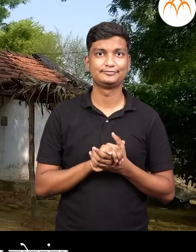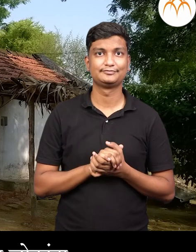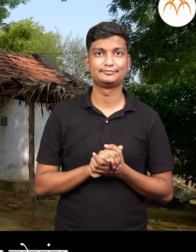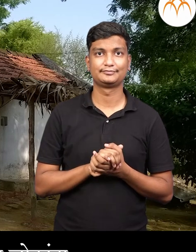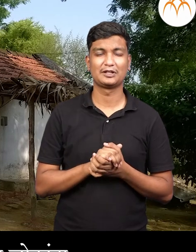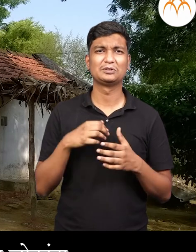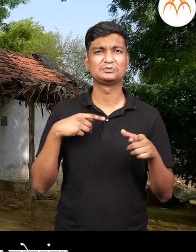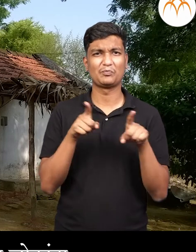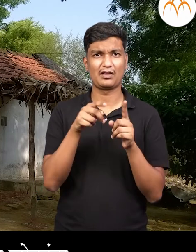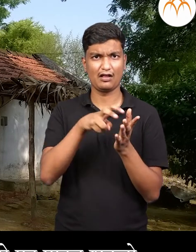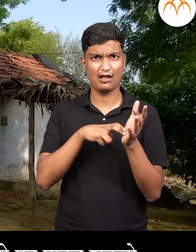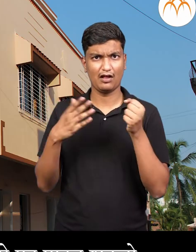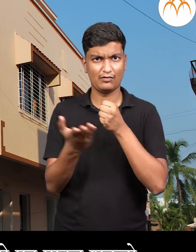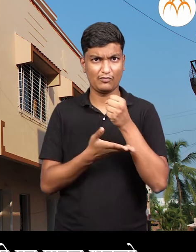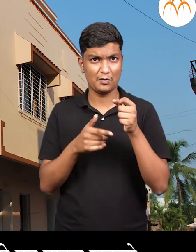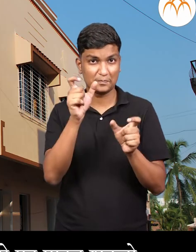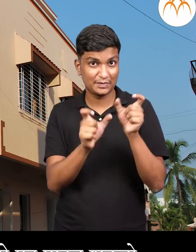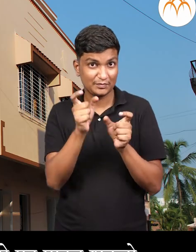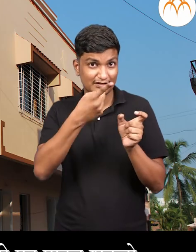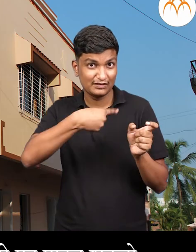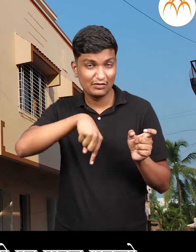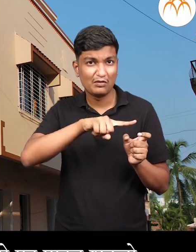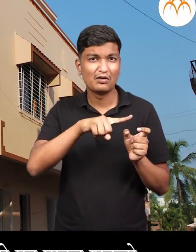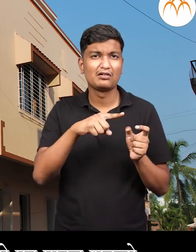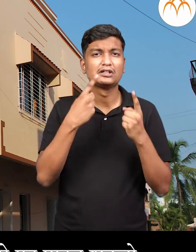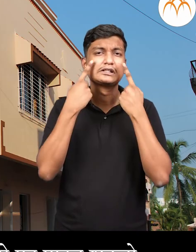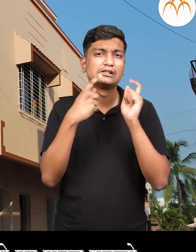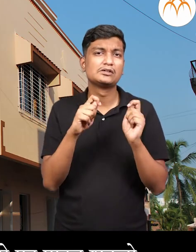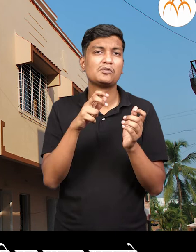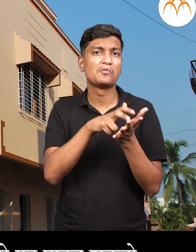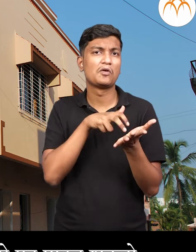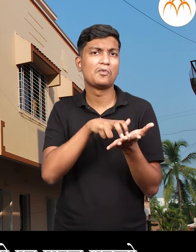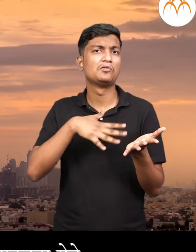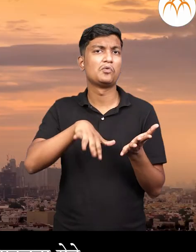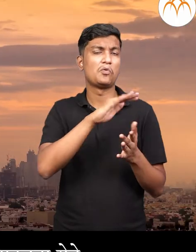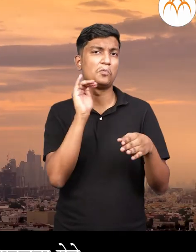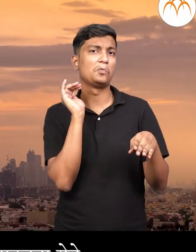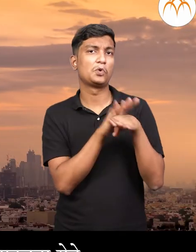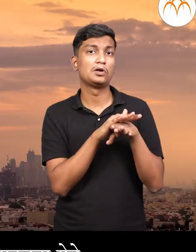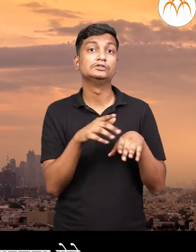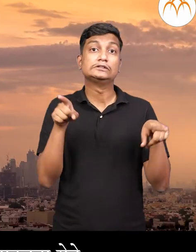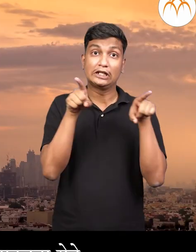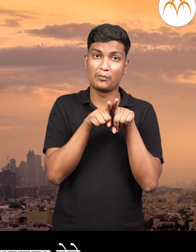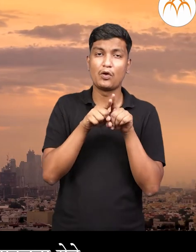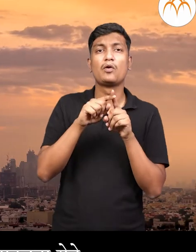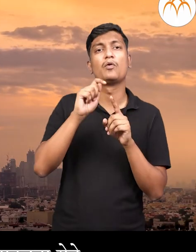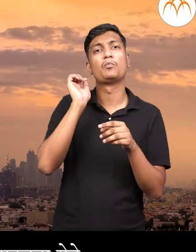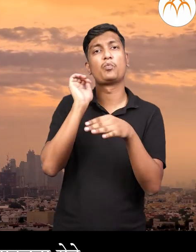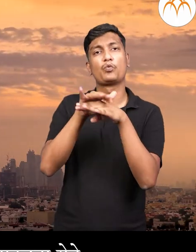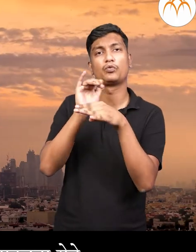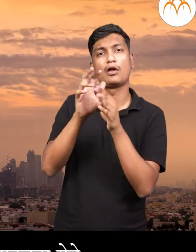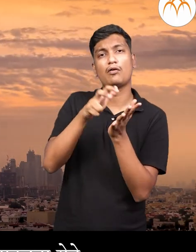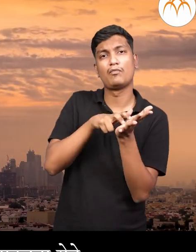आपल्या गावातील लोकानना किवा दुसर्या गावातील लोकानना आसे पत्र पाठू शकतो अगदी परदेशात ही आसे पत्र